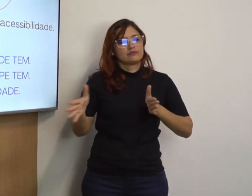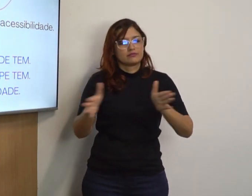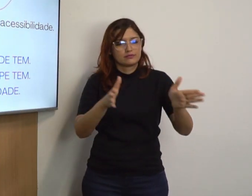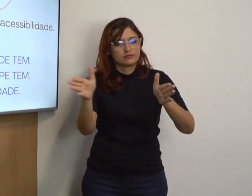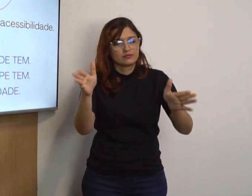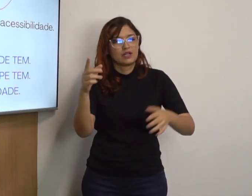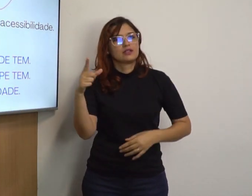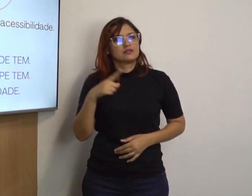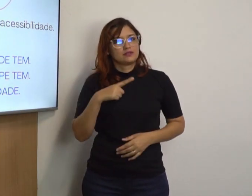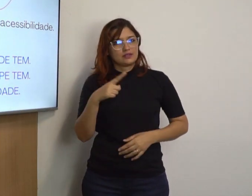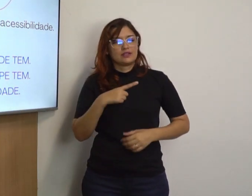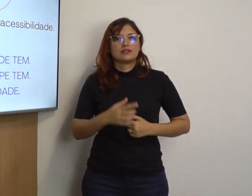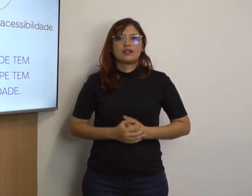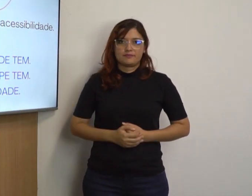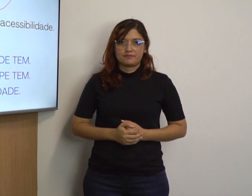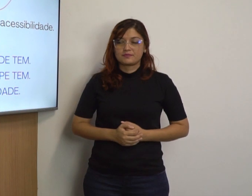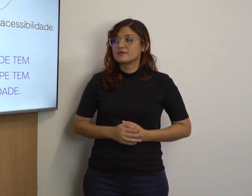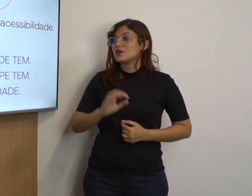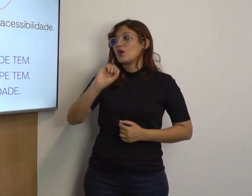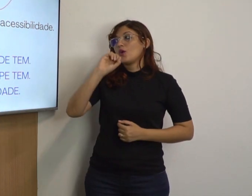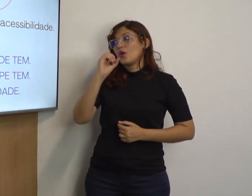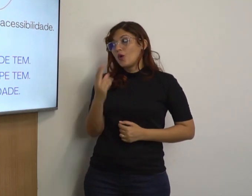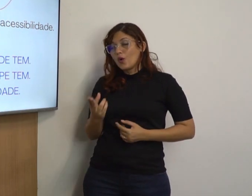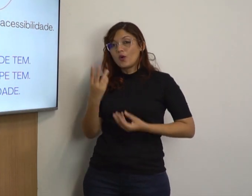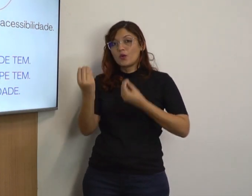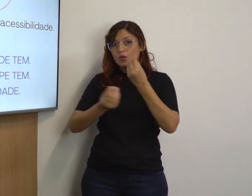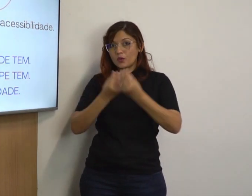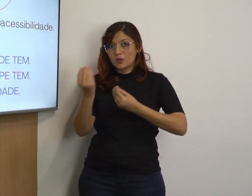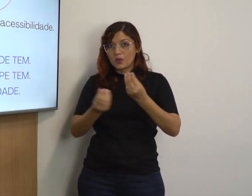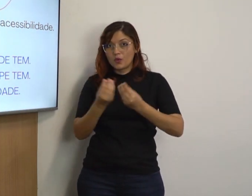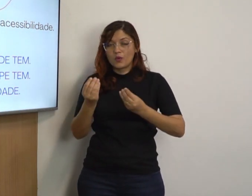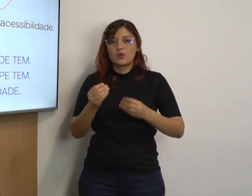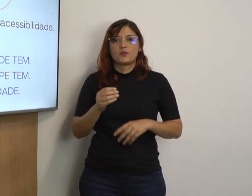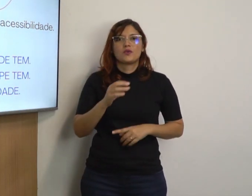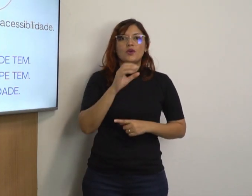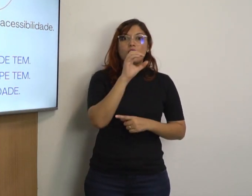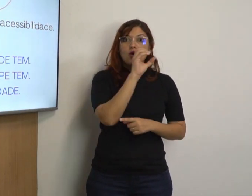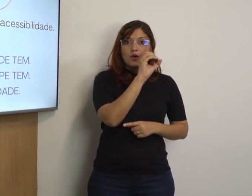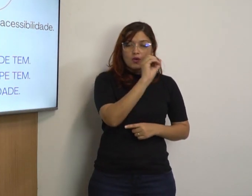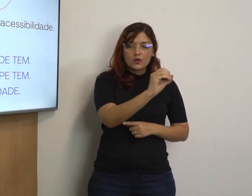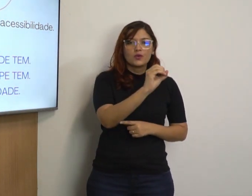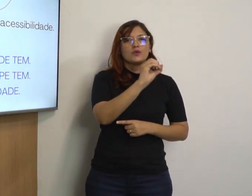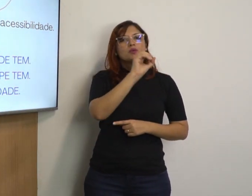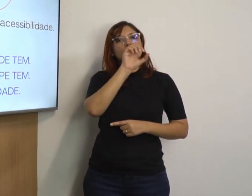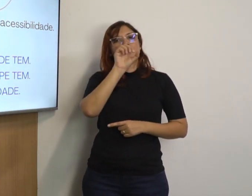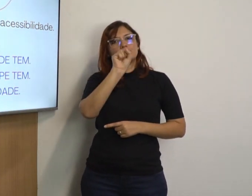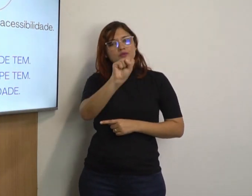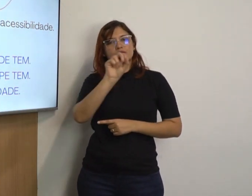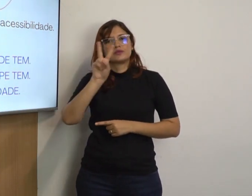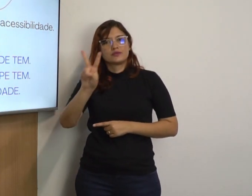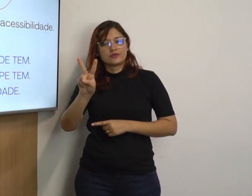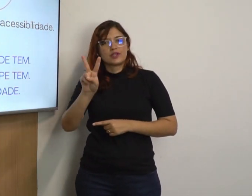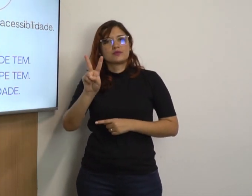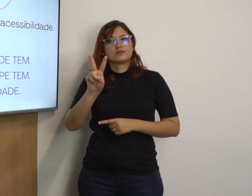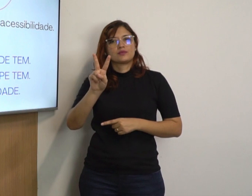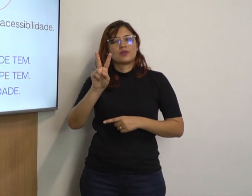IEF, acessibilidade tem. Outra opção é a